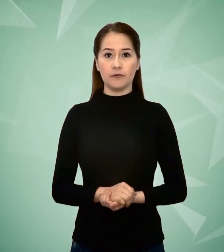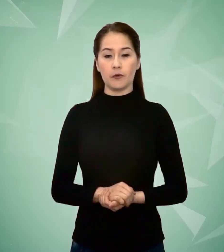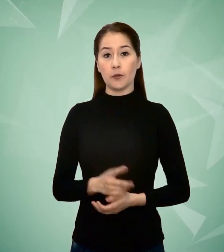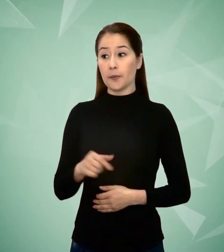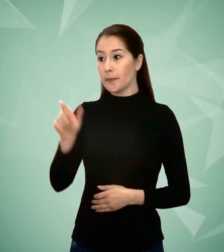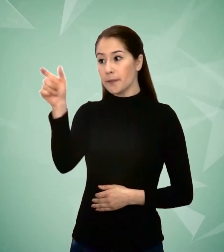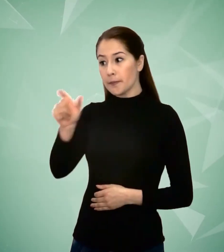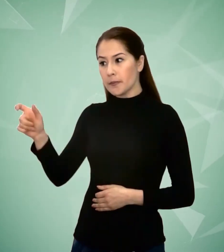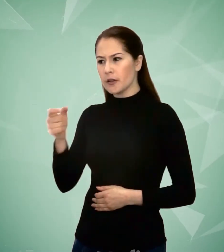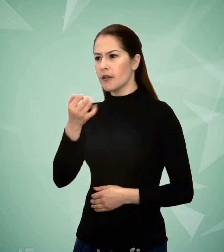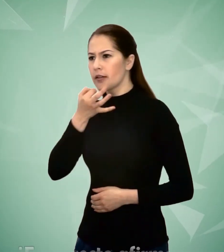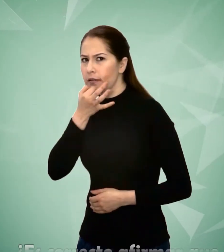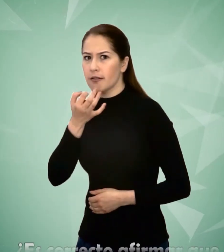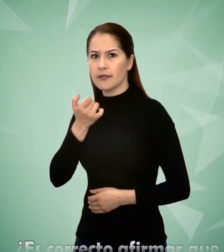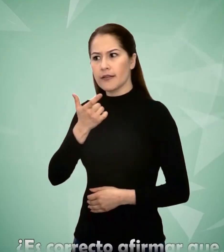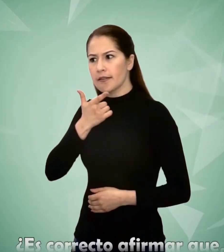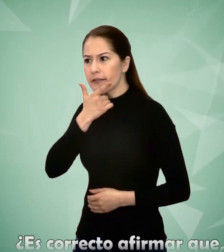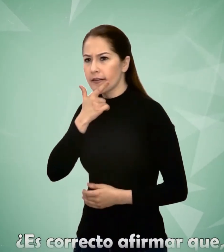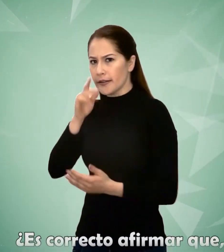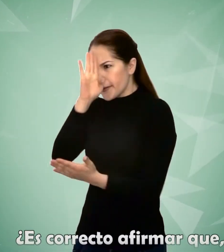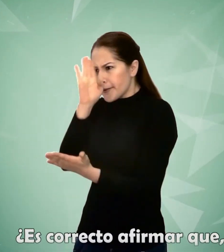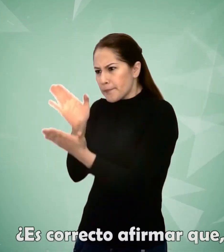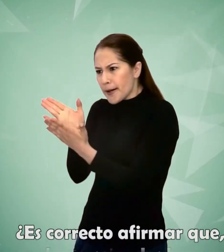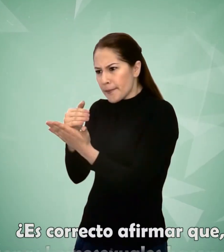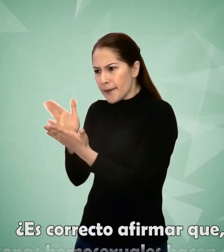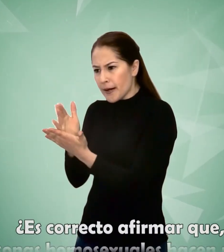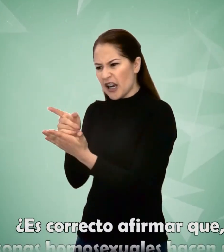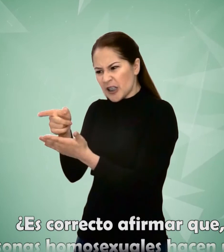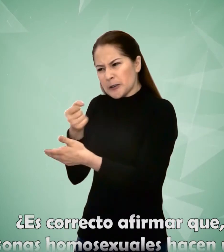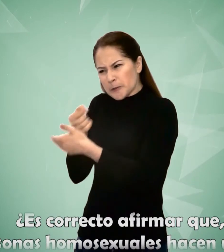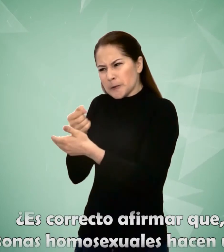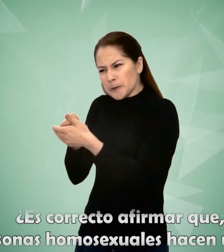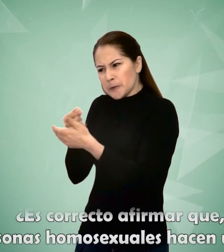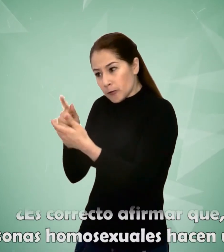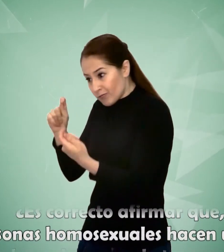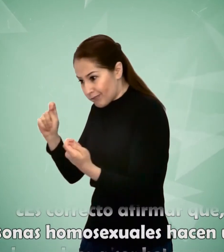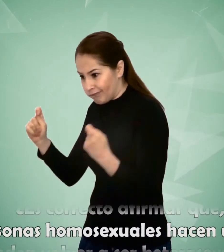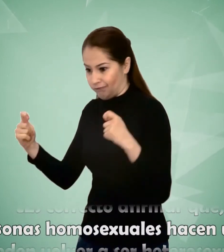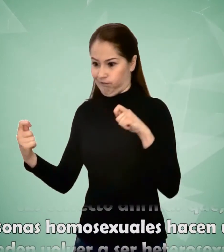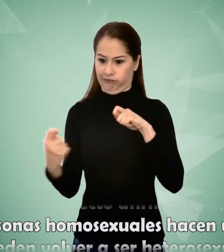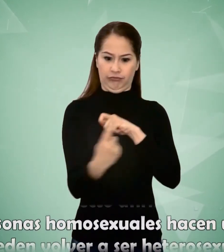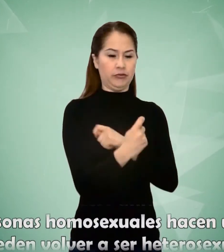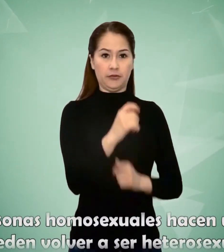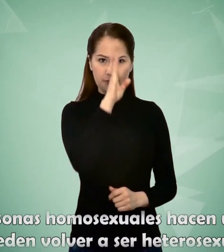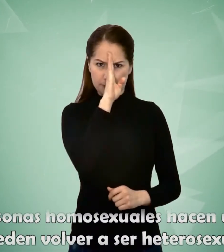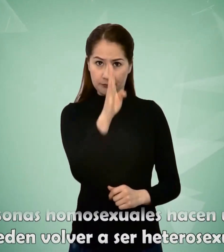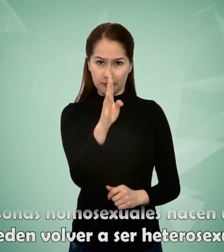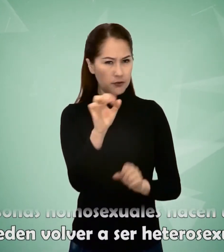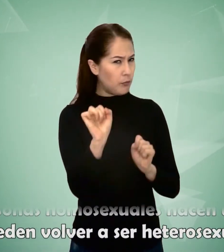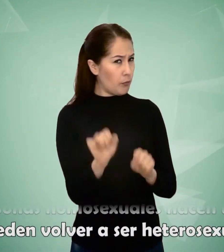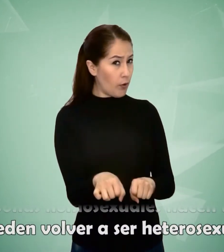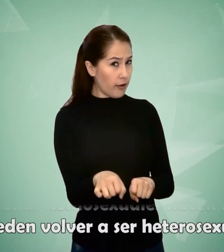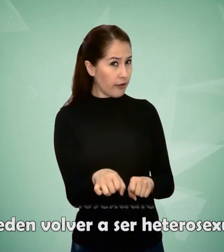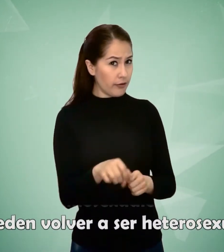¿Es correcto afirmar que si las personas homosexuales hacen un esfuerzo, pueden volver a ser heterosexuales?